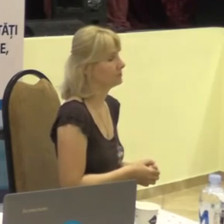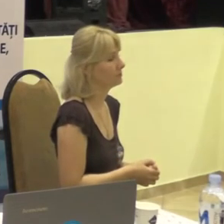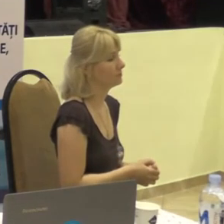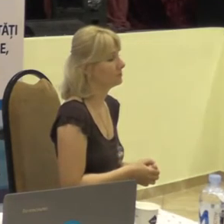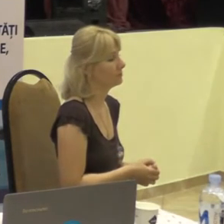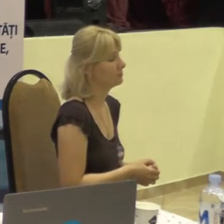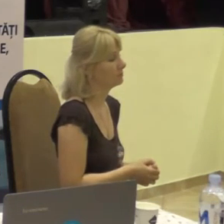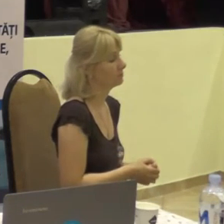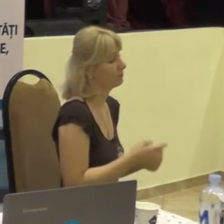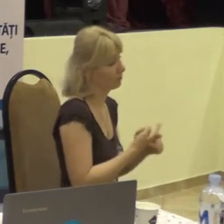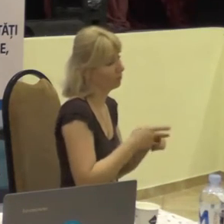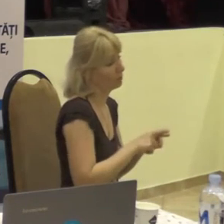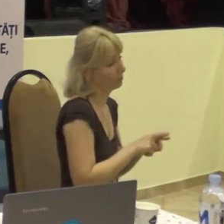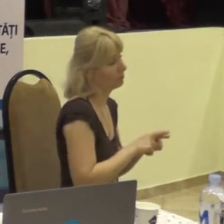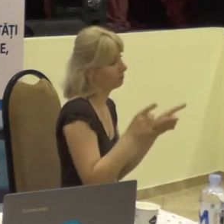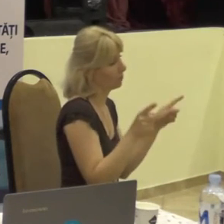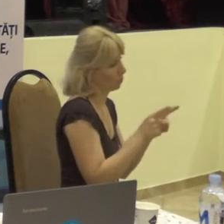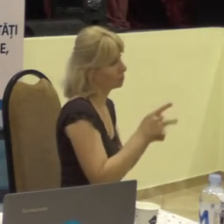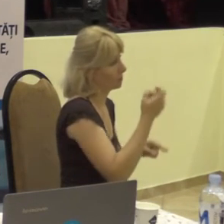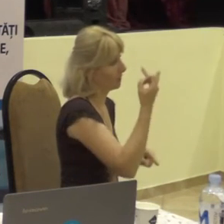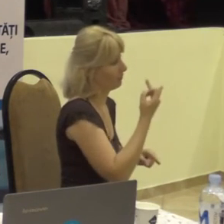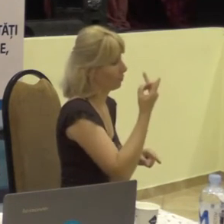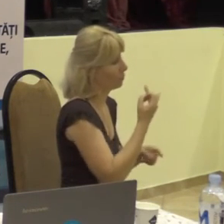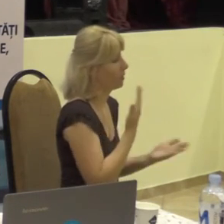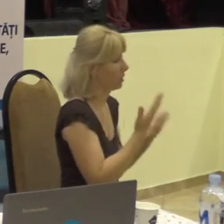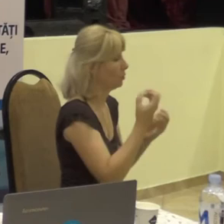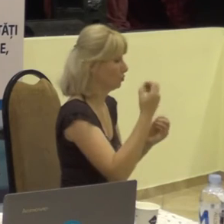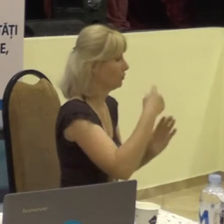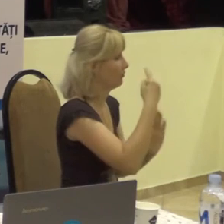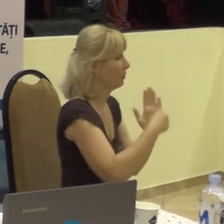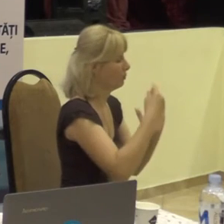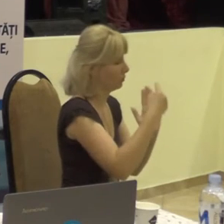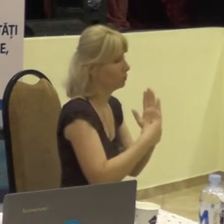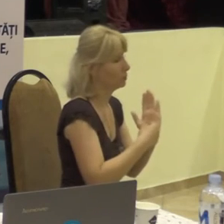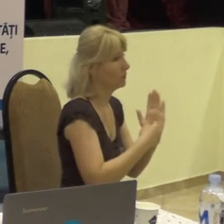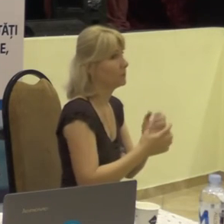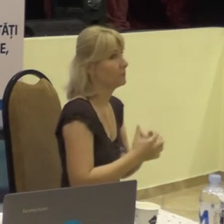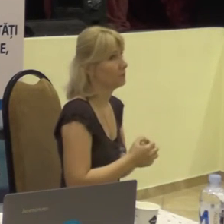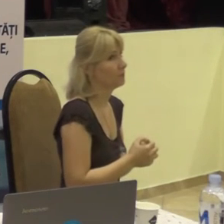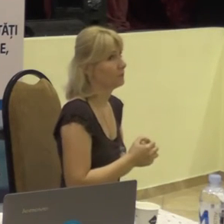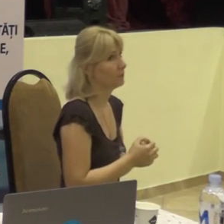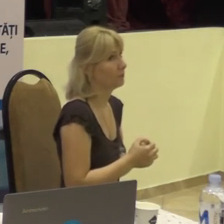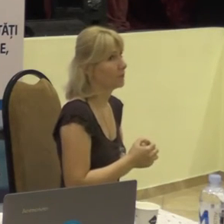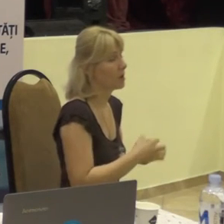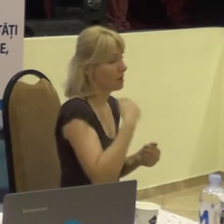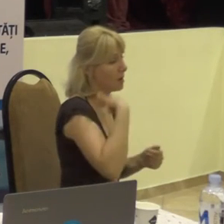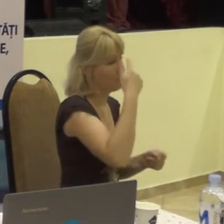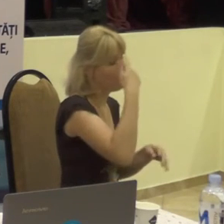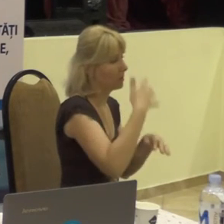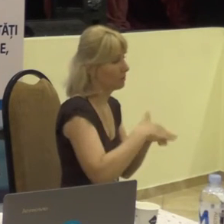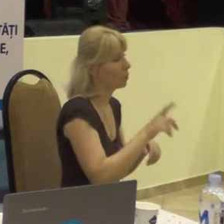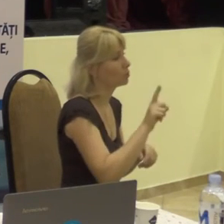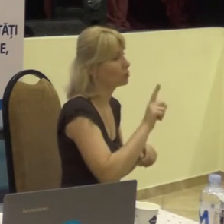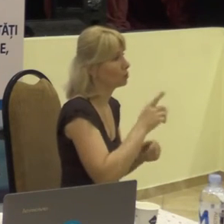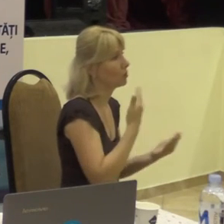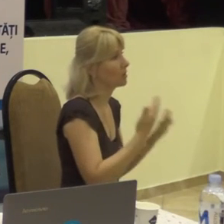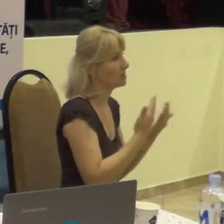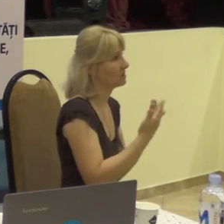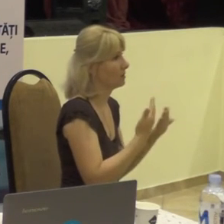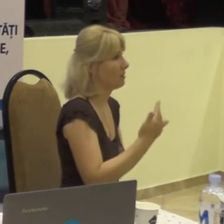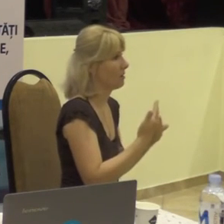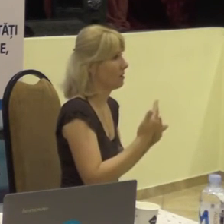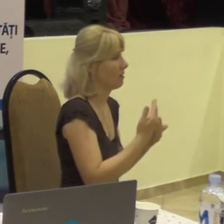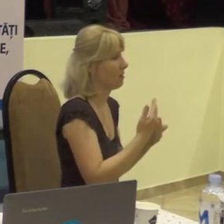Și asta este influenția. Dacă mai sunt întrebări, puteți. Deci în acest context înțeleg că dacă o persoană